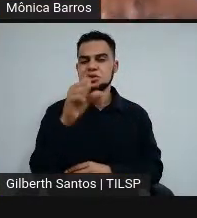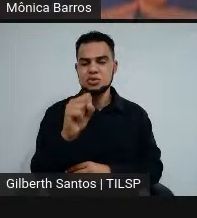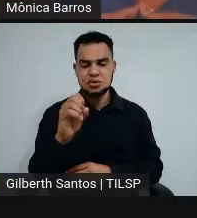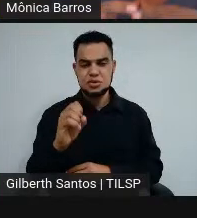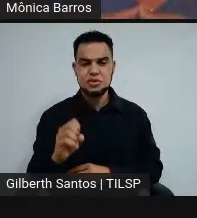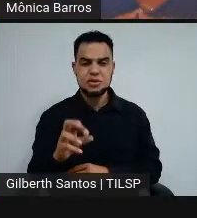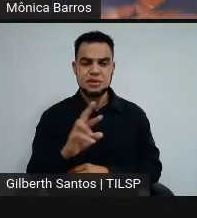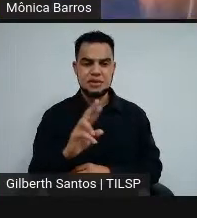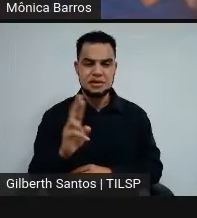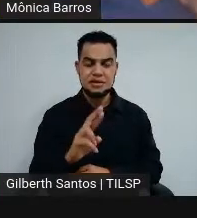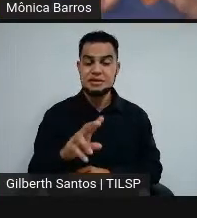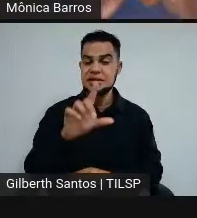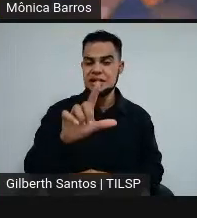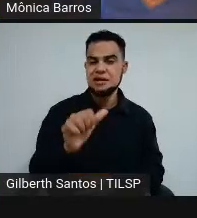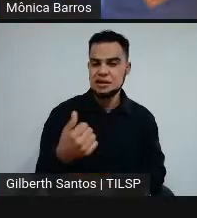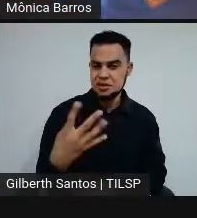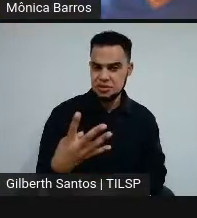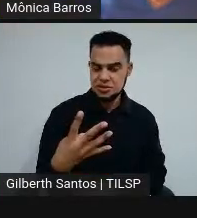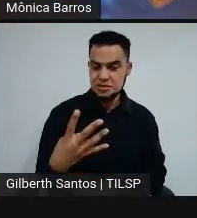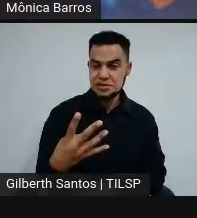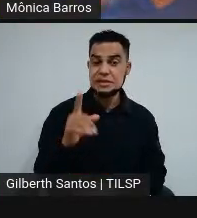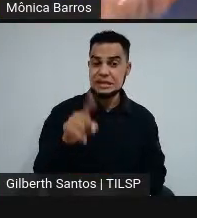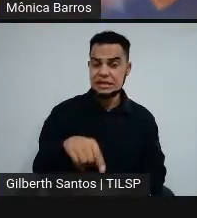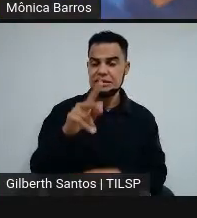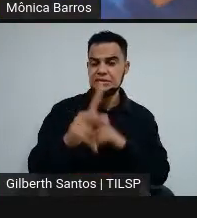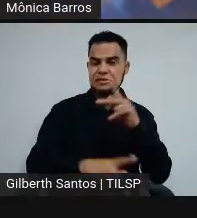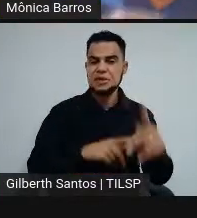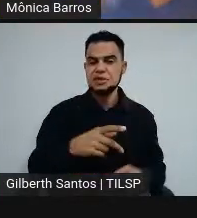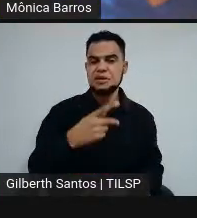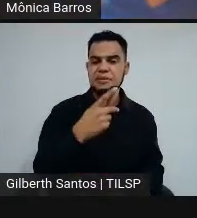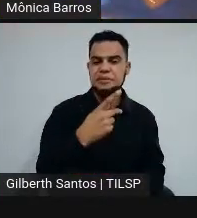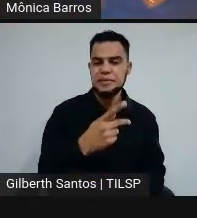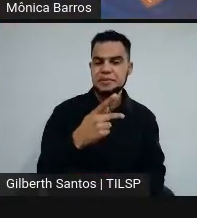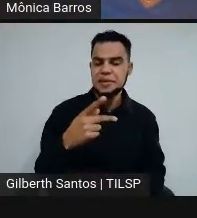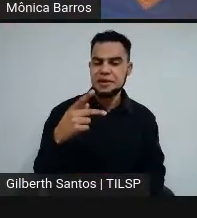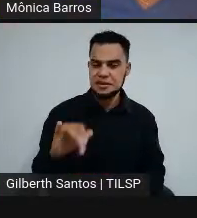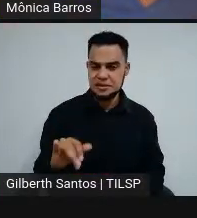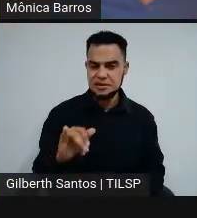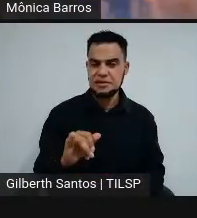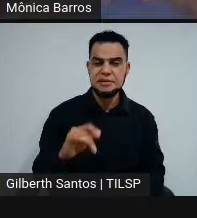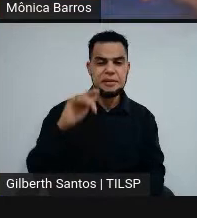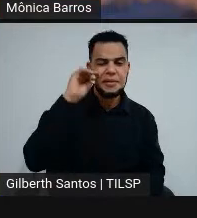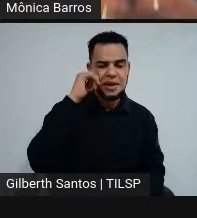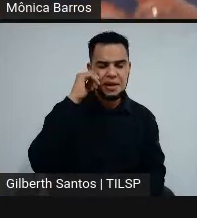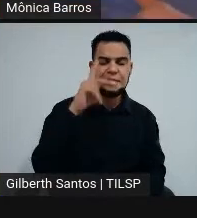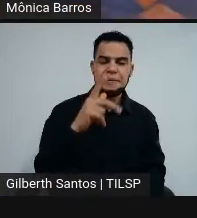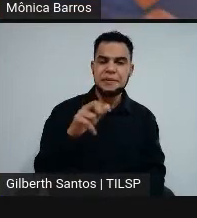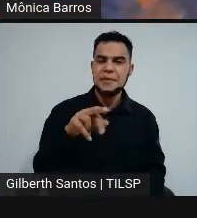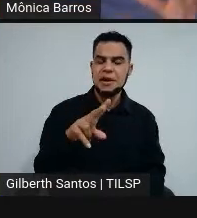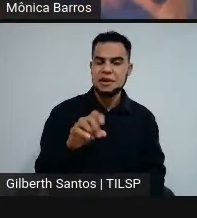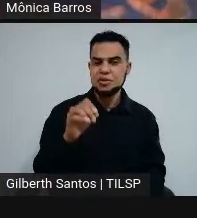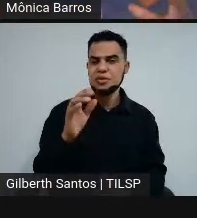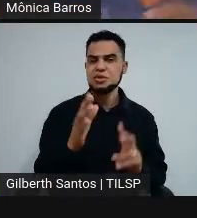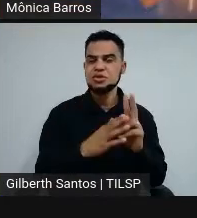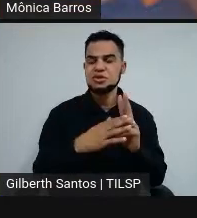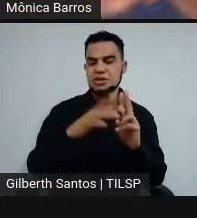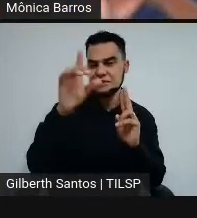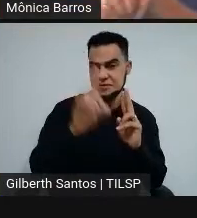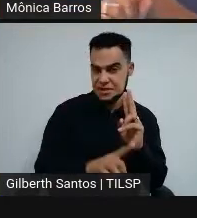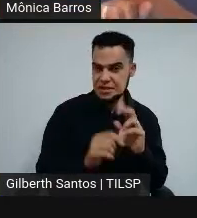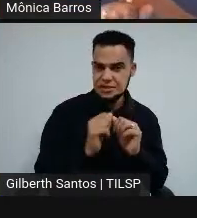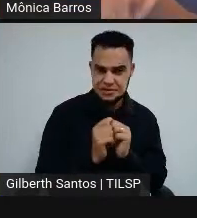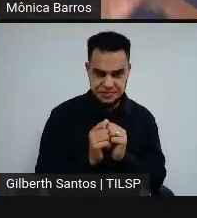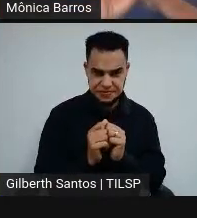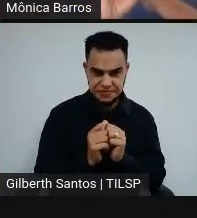L14, são as pessoas PPI, pretas, pardas e indígenas, com deficiência. Vamos de novo?